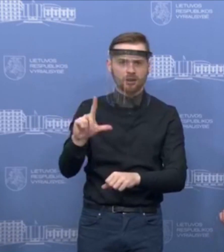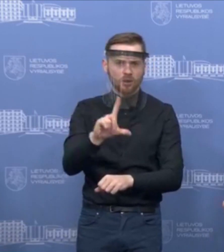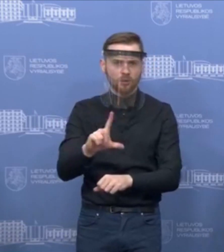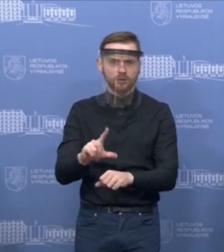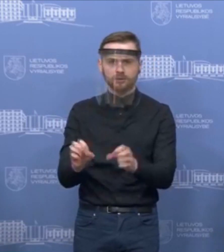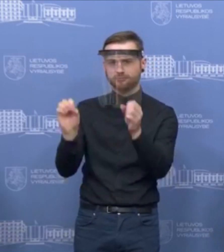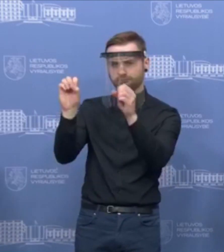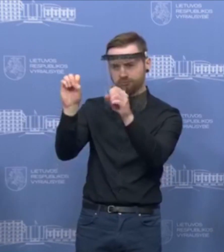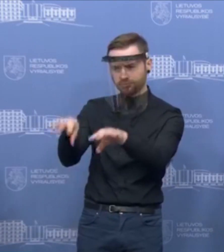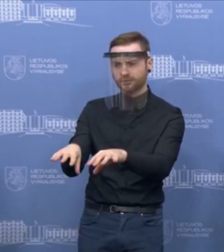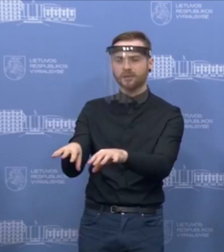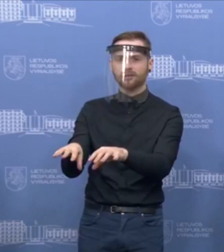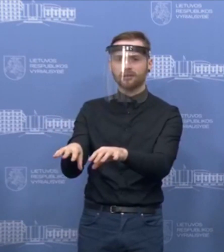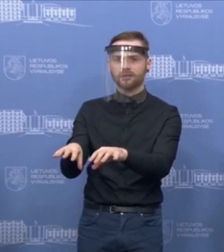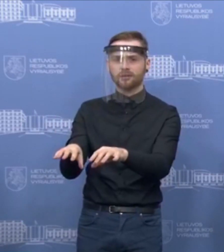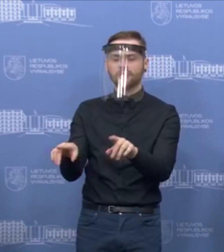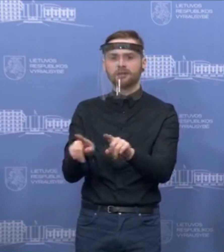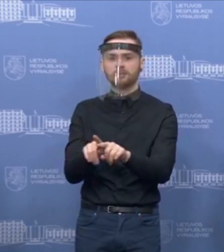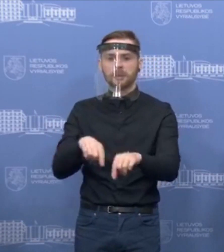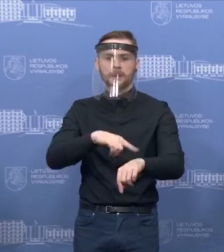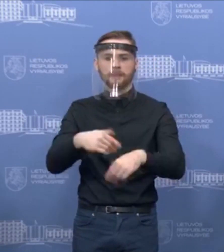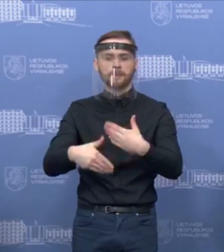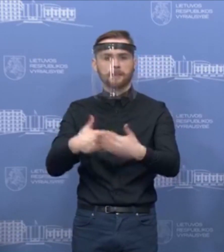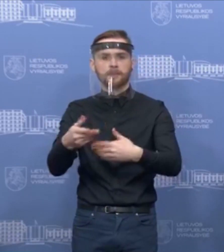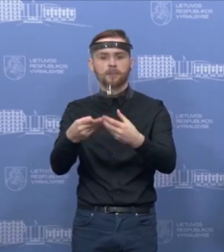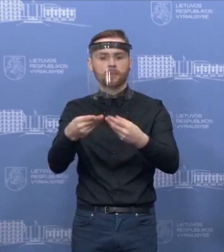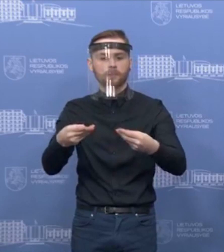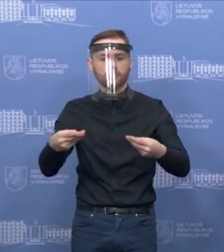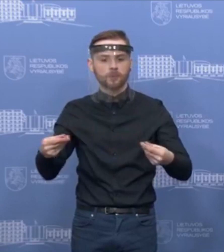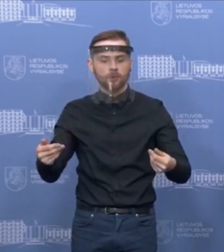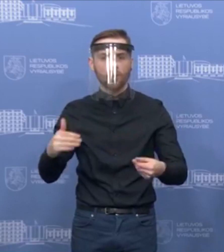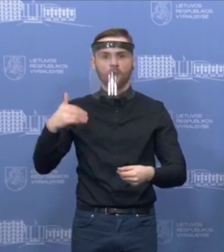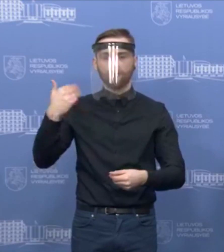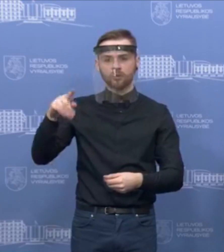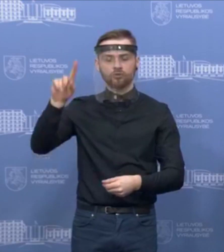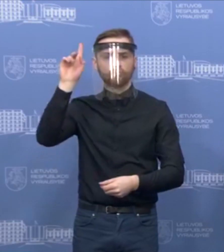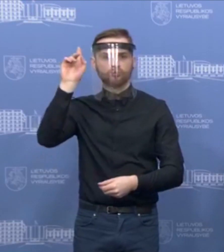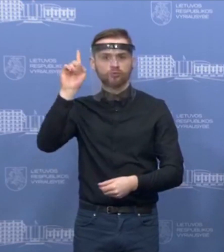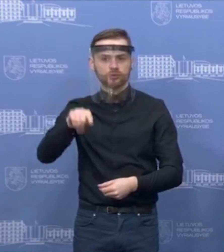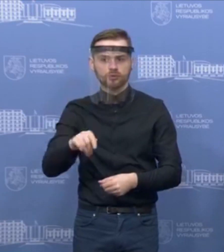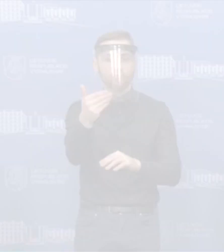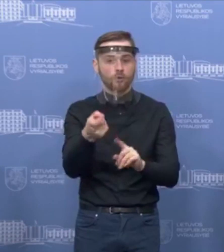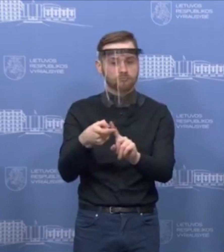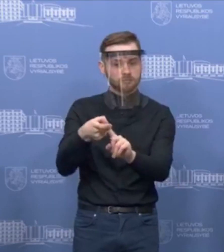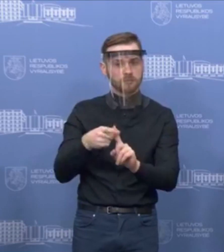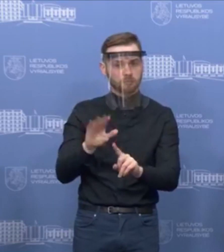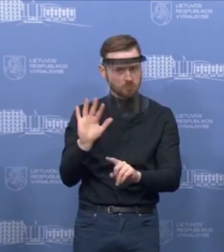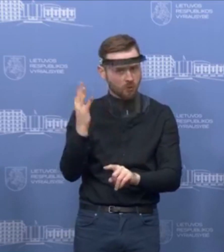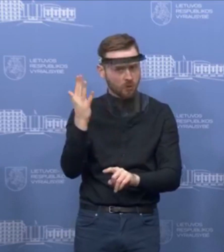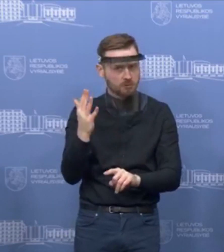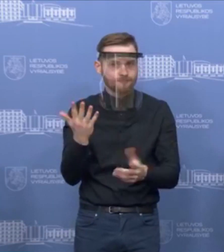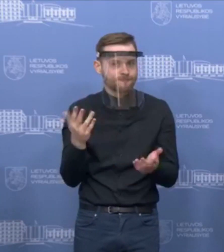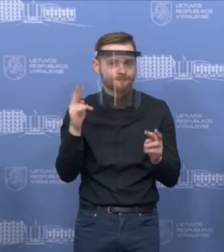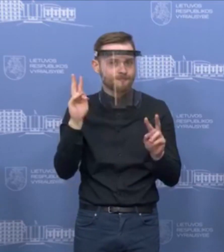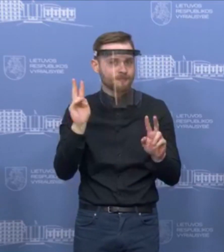ir po tam tikro laiko mes jau žinome, kad viruso praktiškai ten nebus. Tai mums